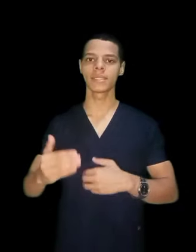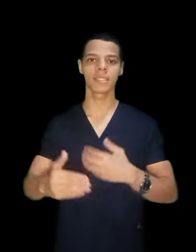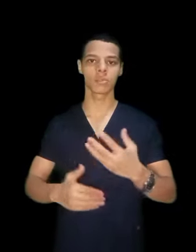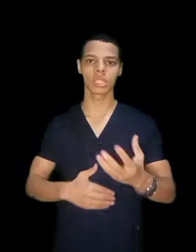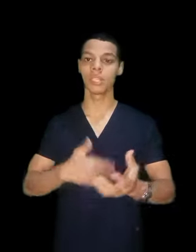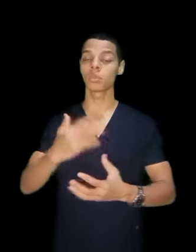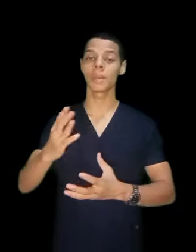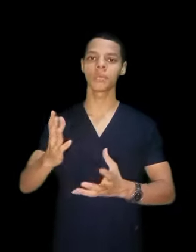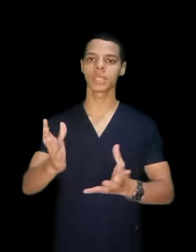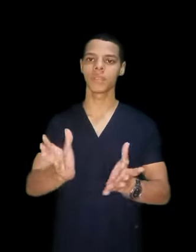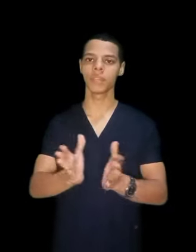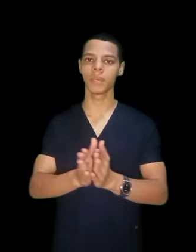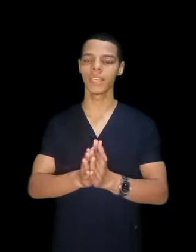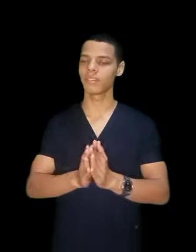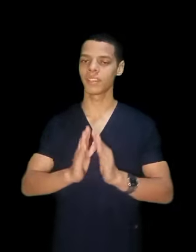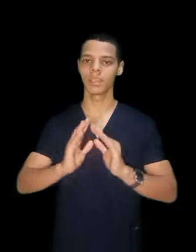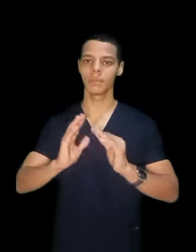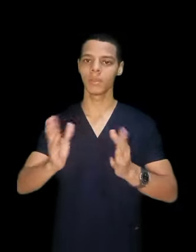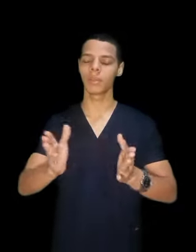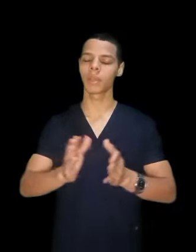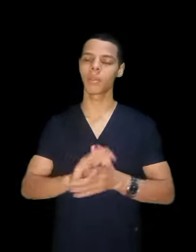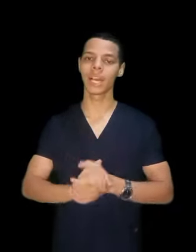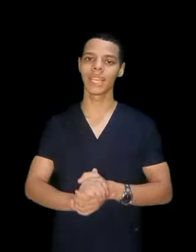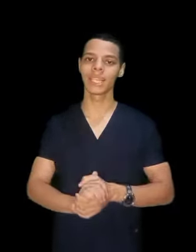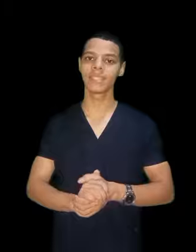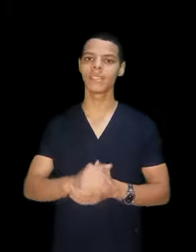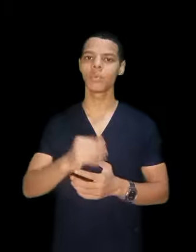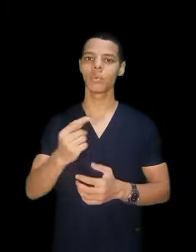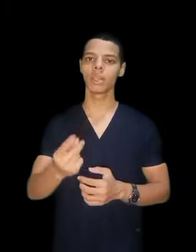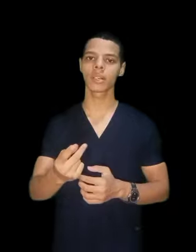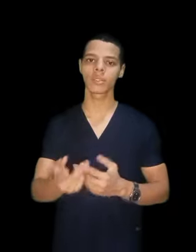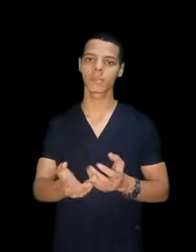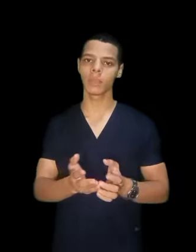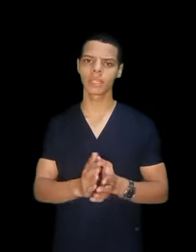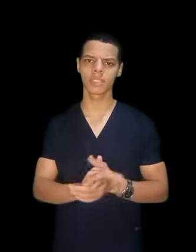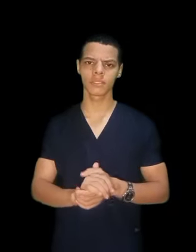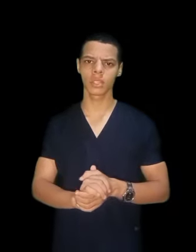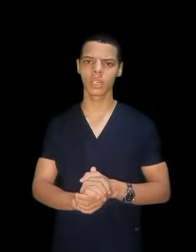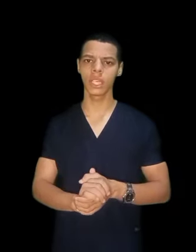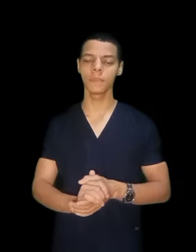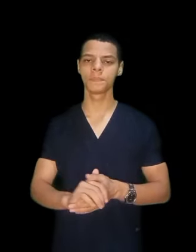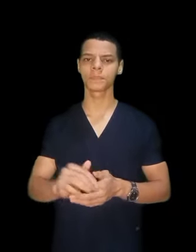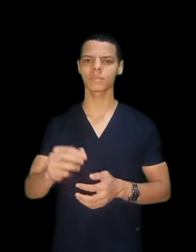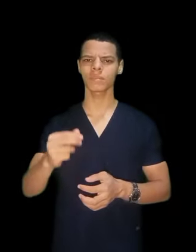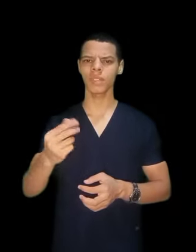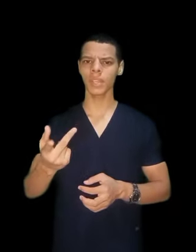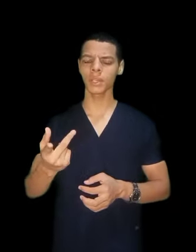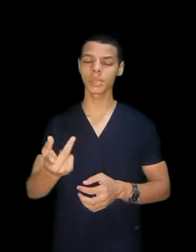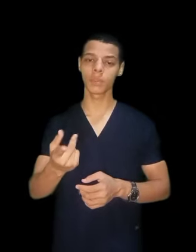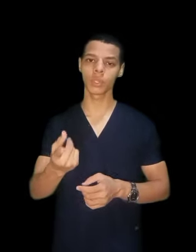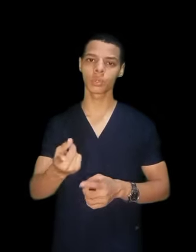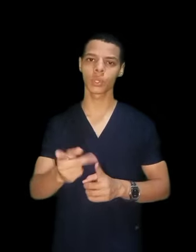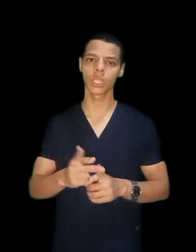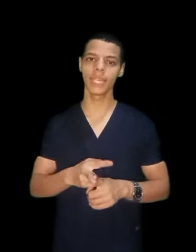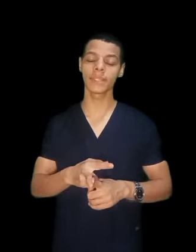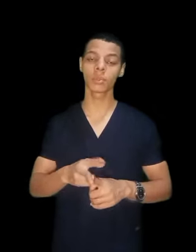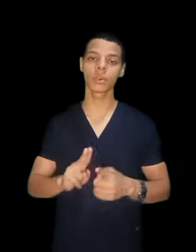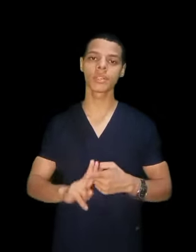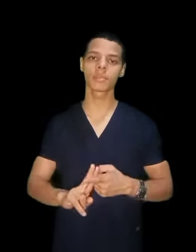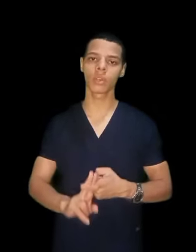و 96% و 97% فبيبقى المجموع عالية جدا وقسمين بس في صنايا قسم الإلكترونيات وقسم